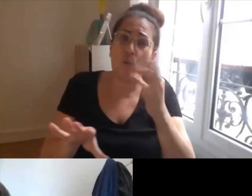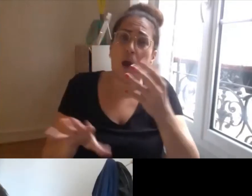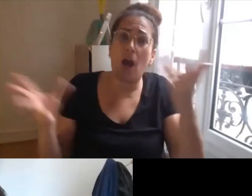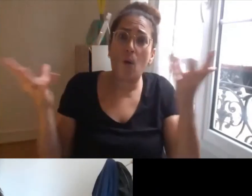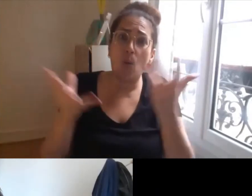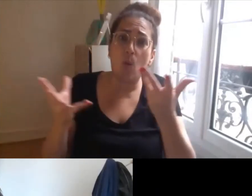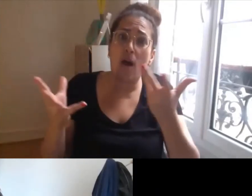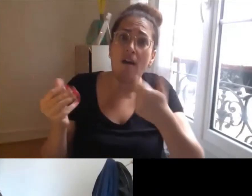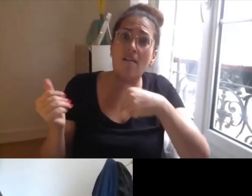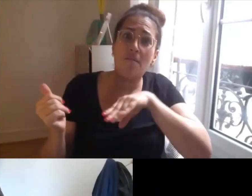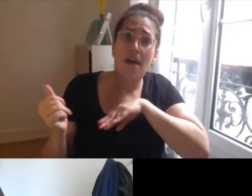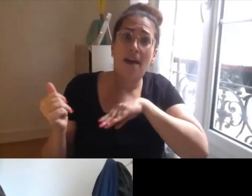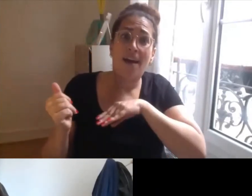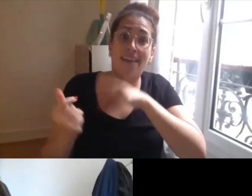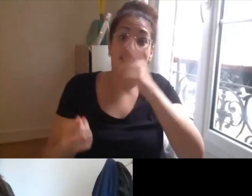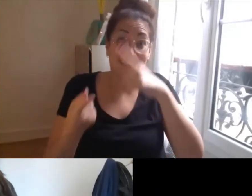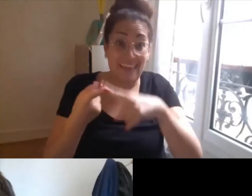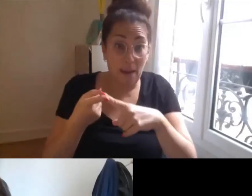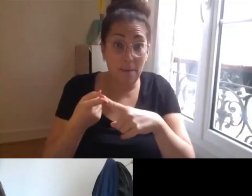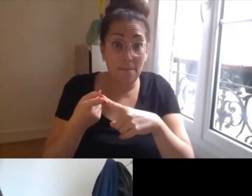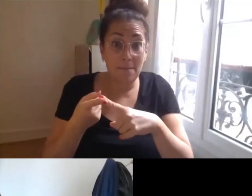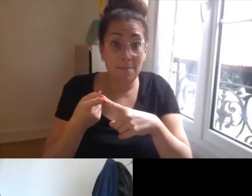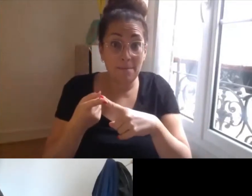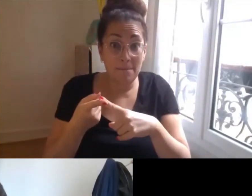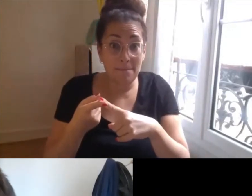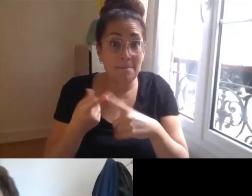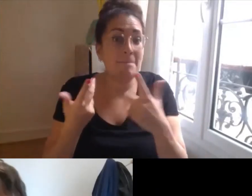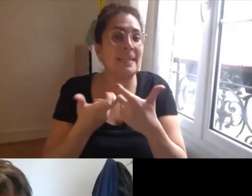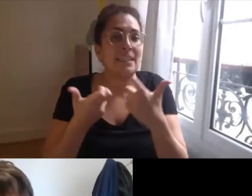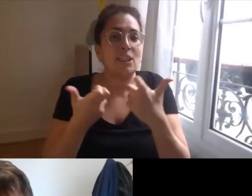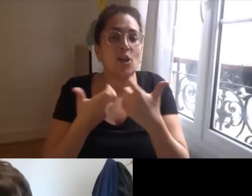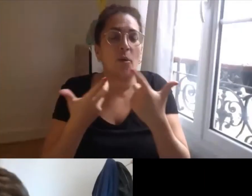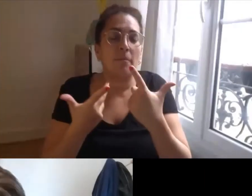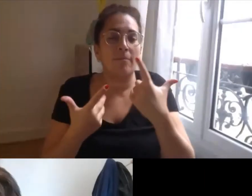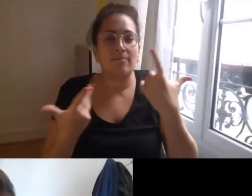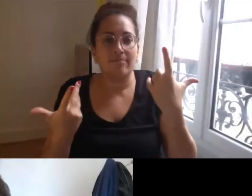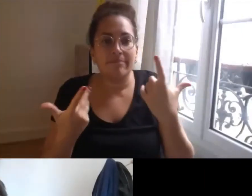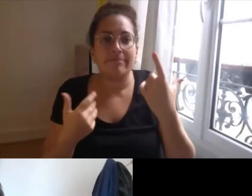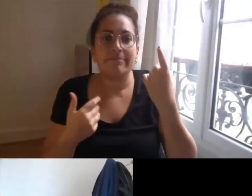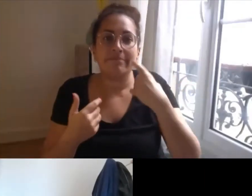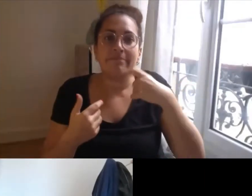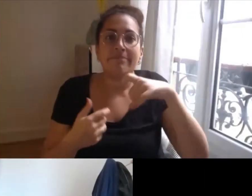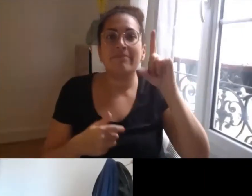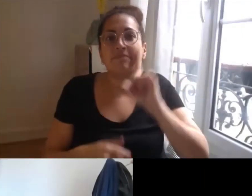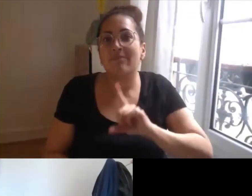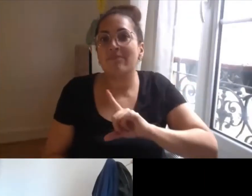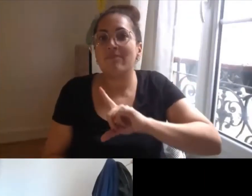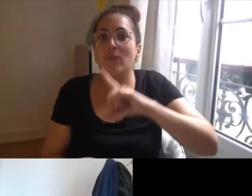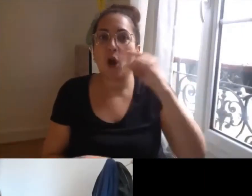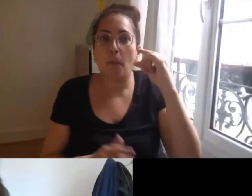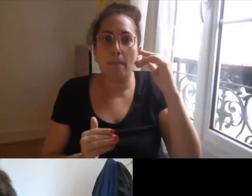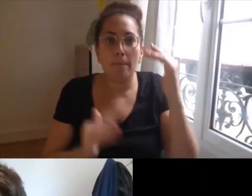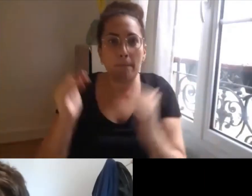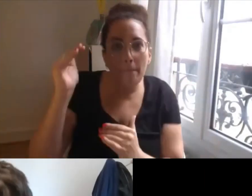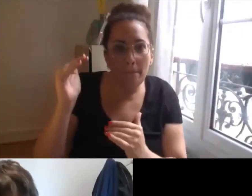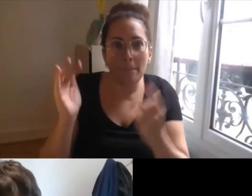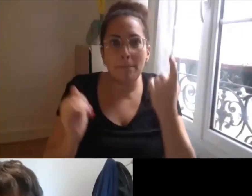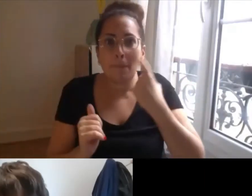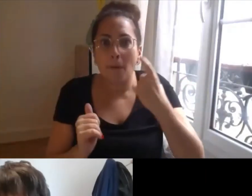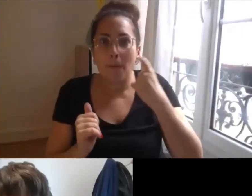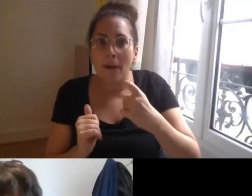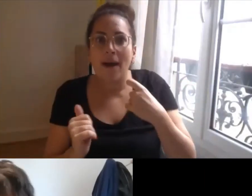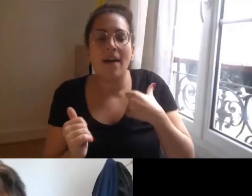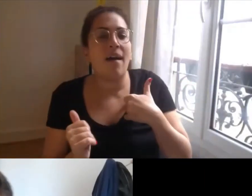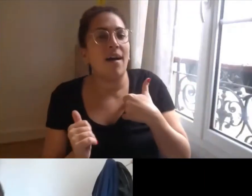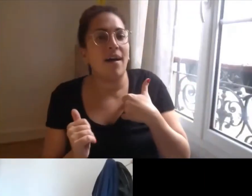plus fermement le questionnement sur l'articulation avec les inégalités de genre est notamment issu de mon échange avec Isabelle Dumont où après je pense